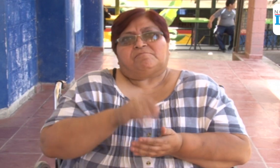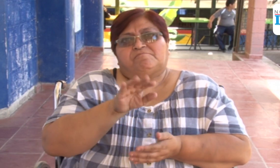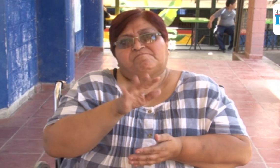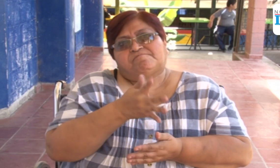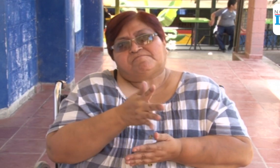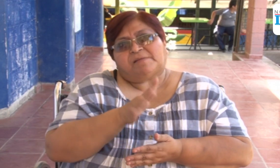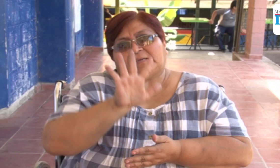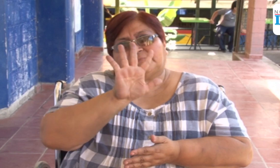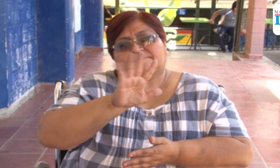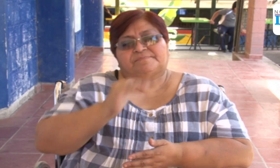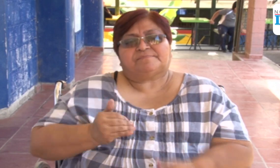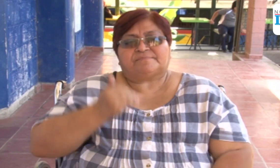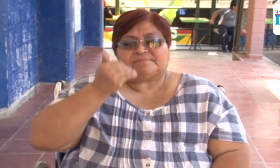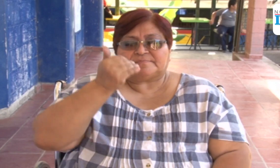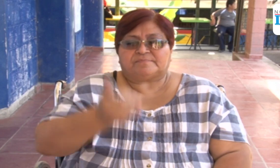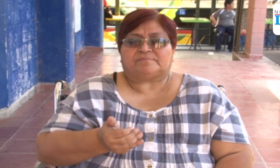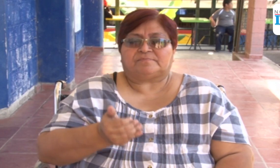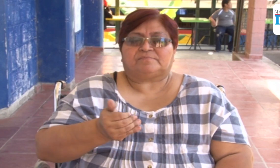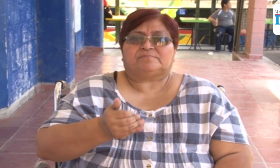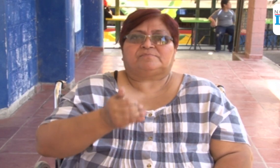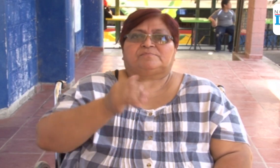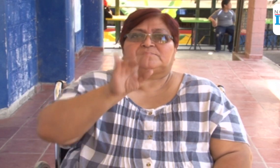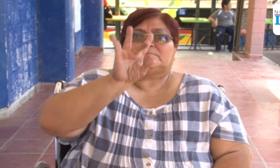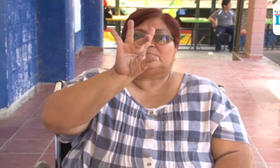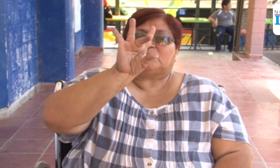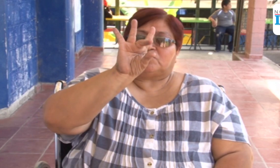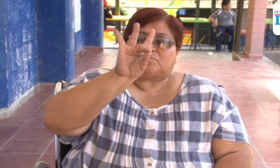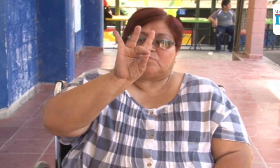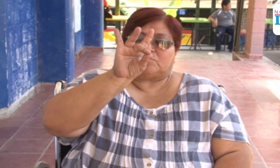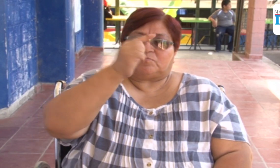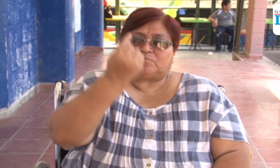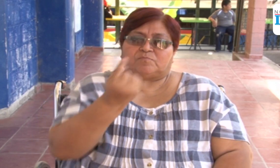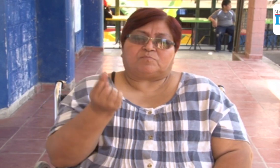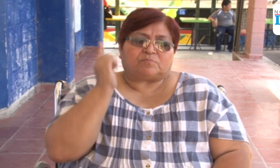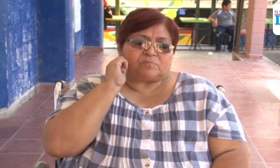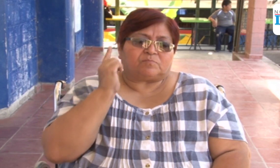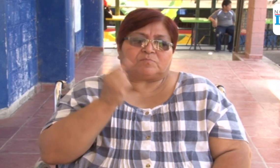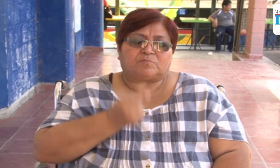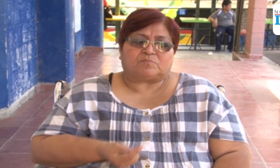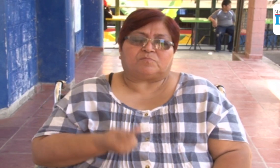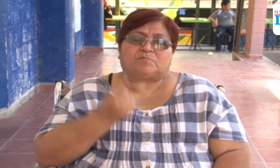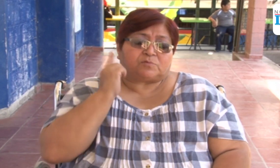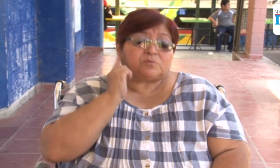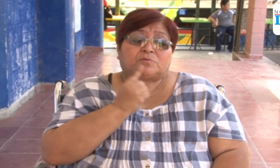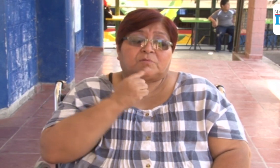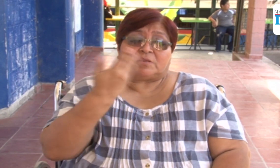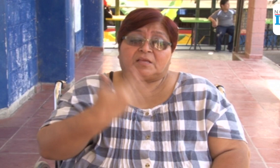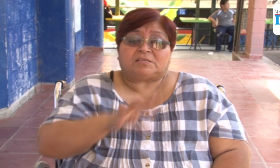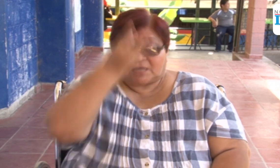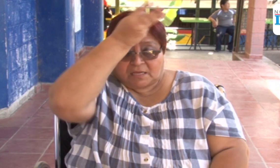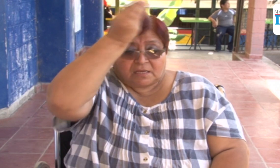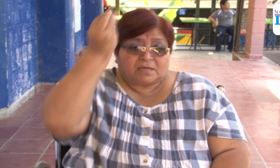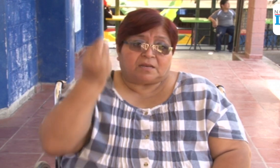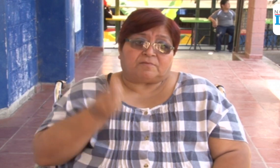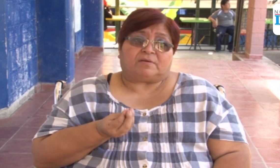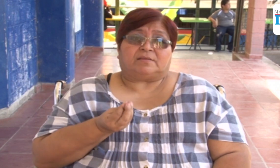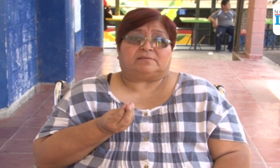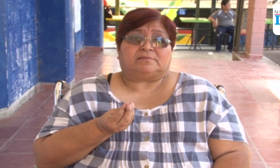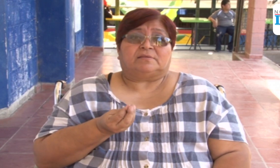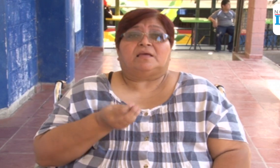Elという hay una unidad que apoya a estudiantes sordos. Ahí hay 25 estudiantes sordos que estudian con